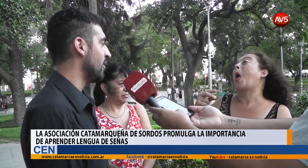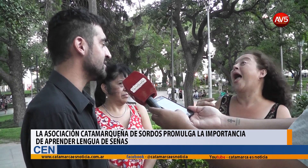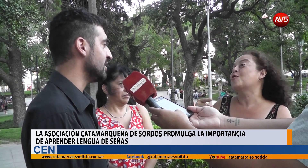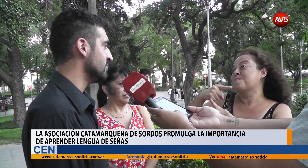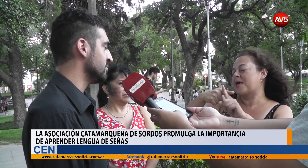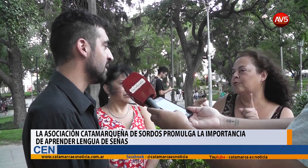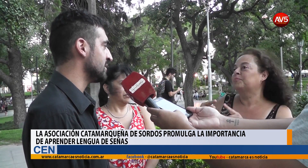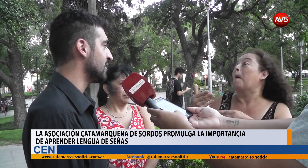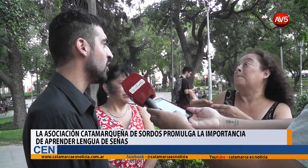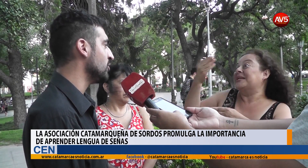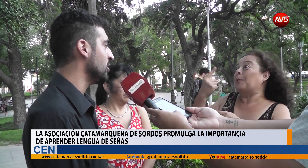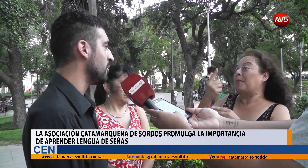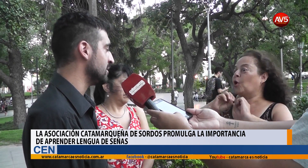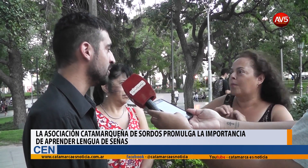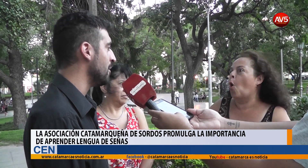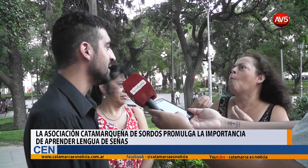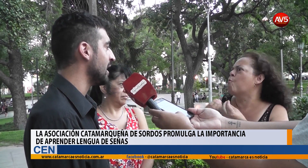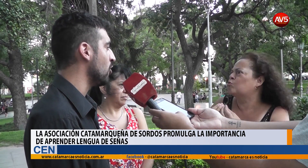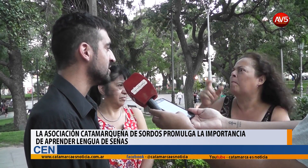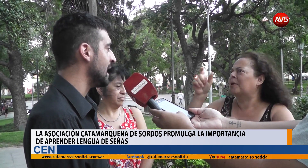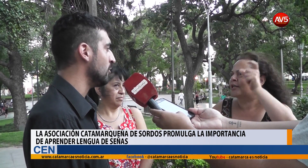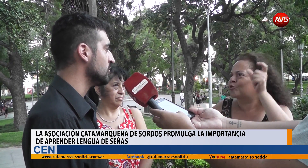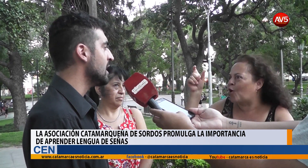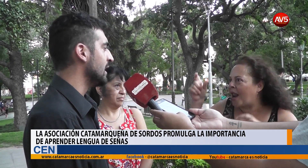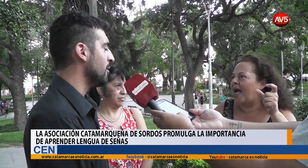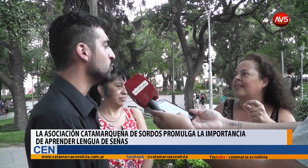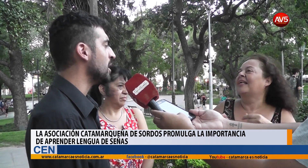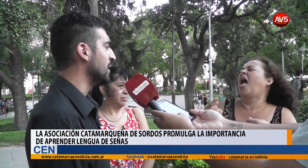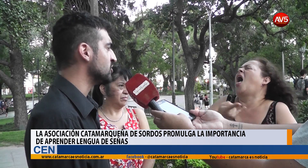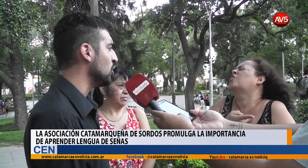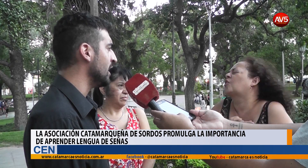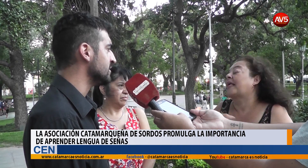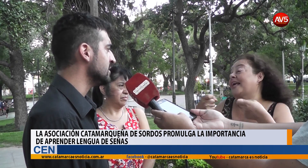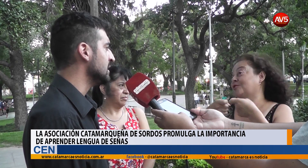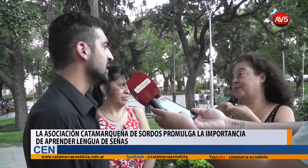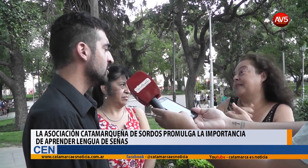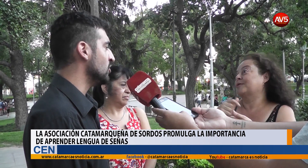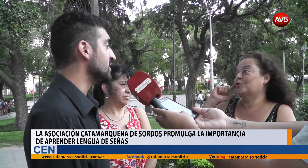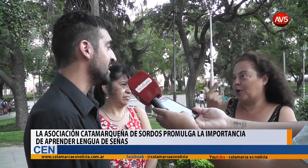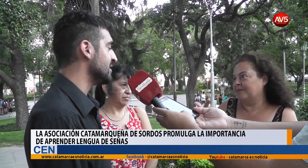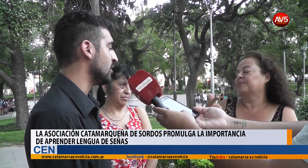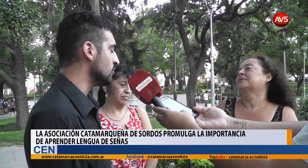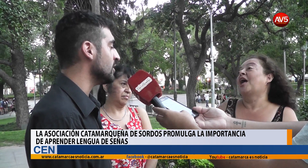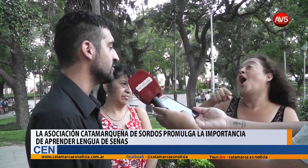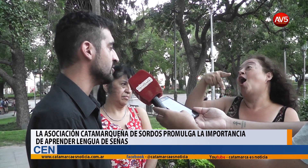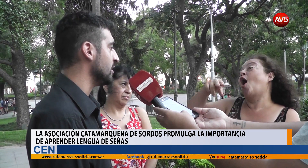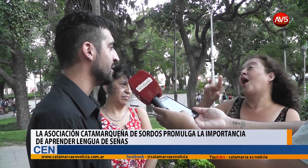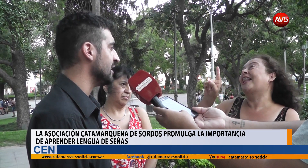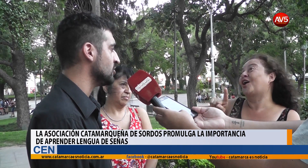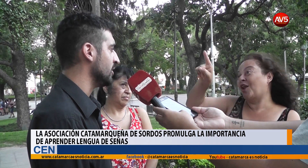ahora hace, van a pasar dos años y medio aproximadamente, que comenzamos, antes de ver muchas personas, donde se realiza este discurso, en la Asociación Catamarca del Sol.